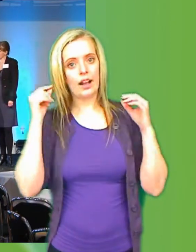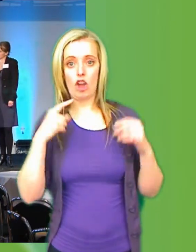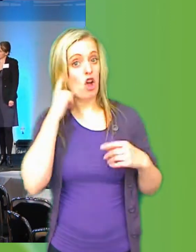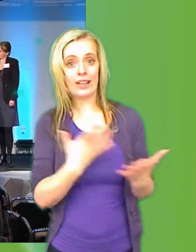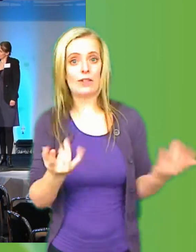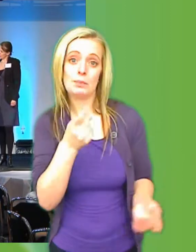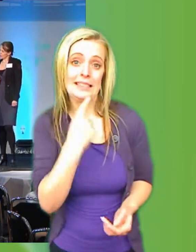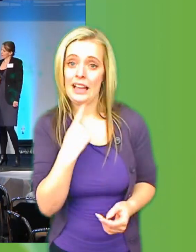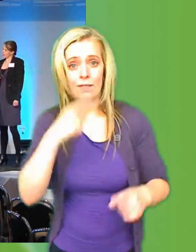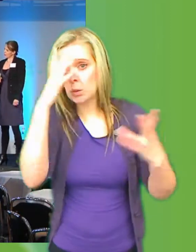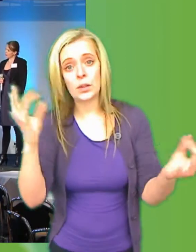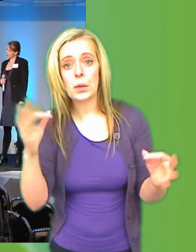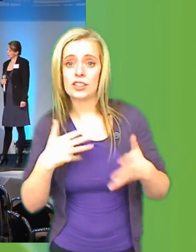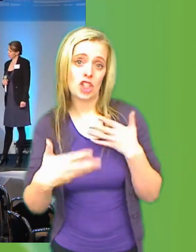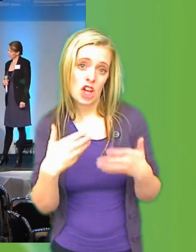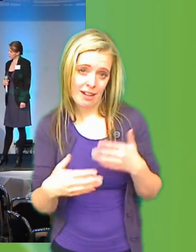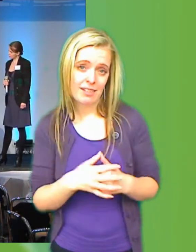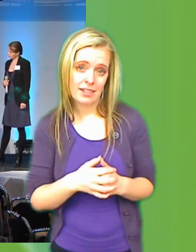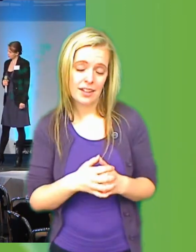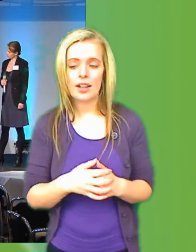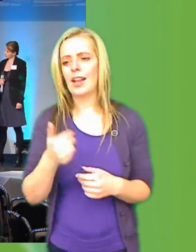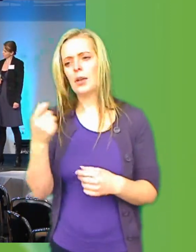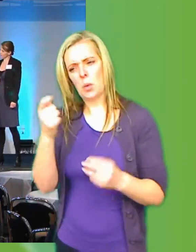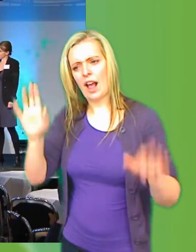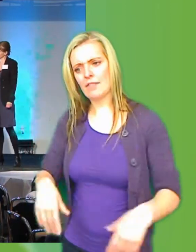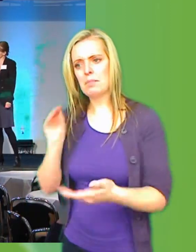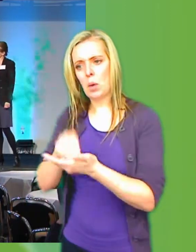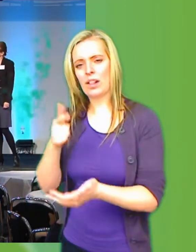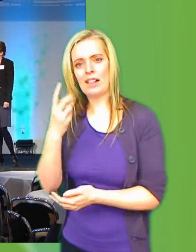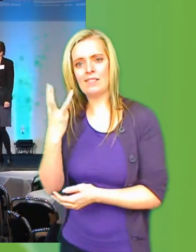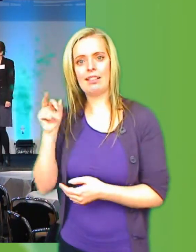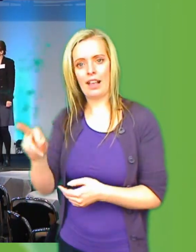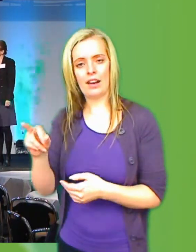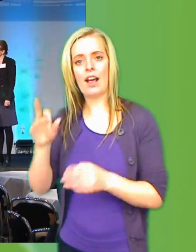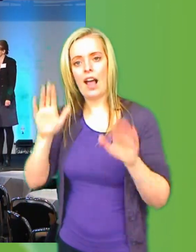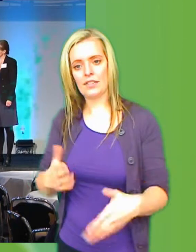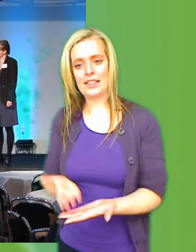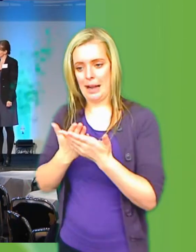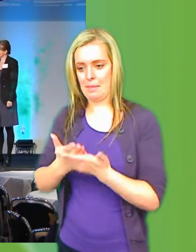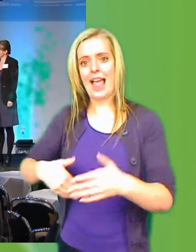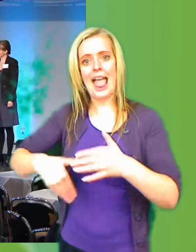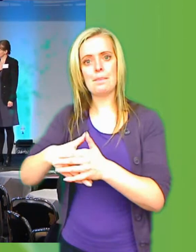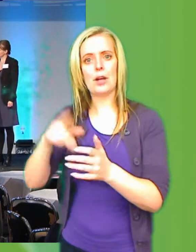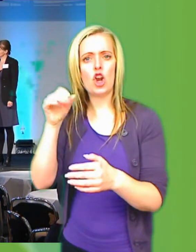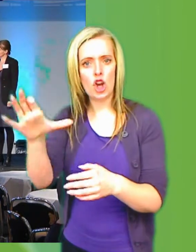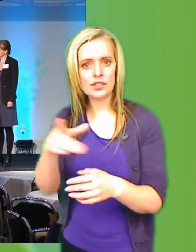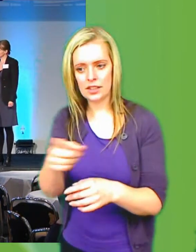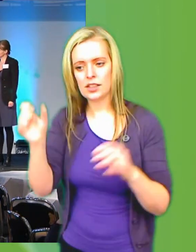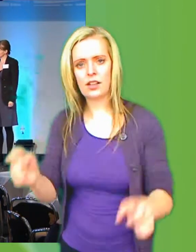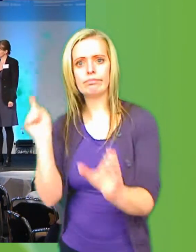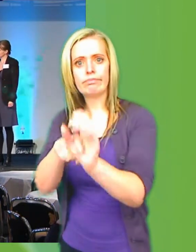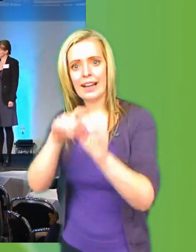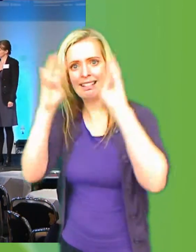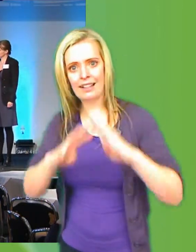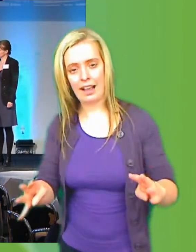jag såg just någon som hade twittrat om att man hade hjälpt hemlösa i Malmö att få bli uppkopplade. Och det blev liksom en